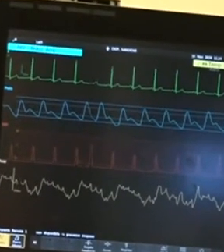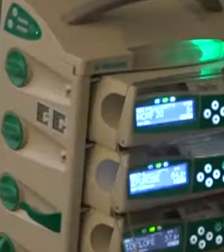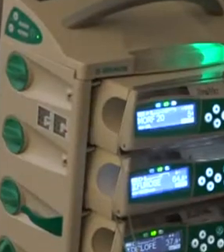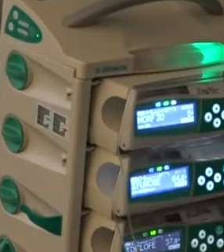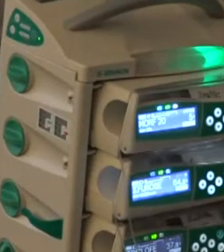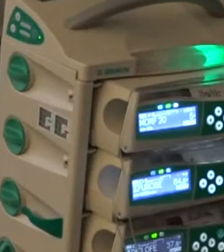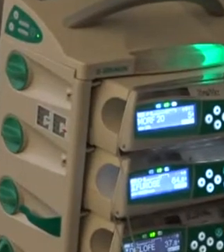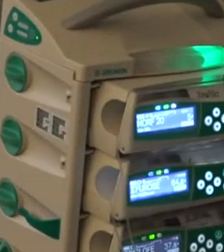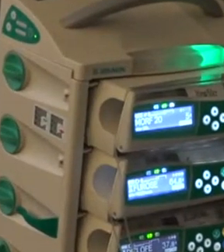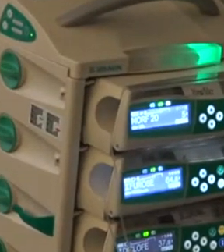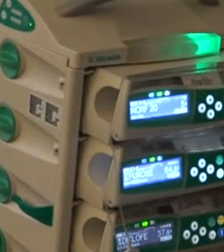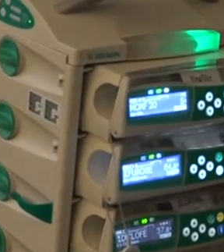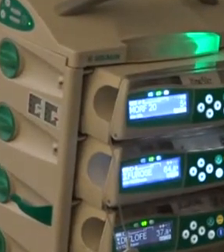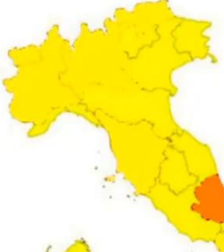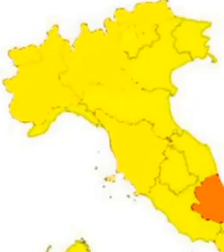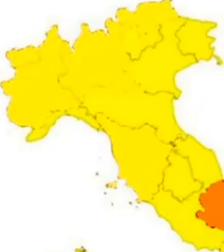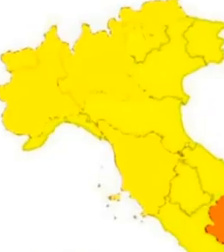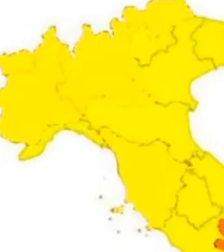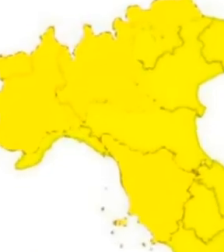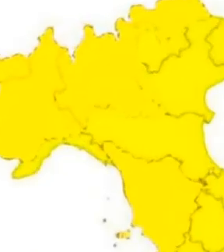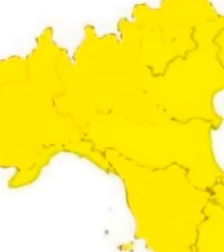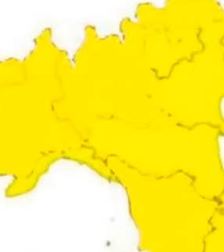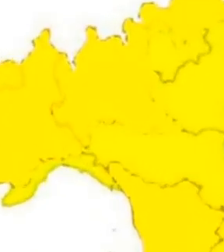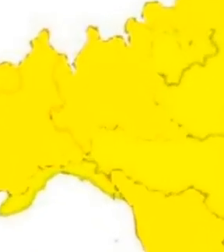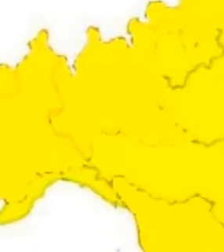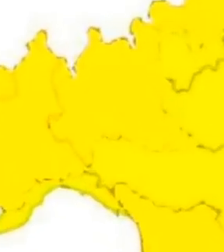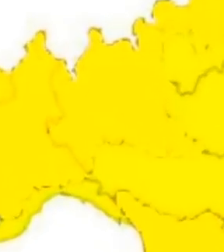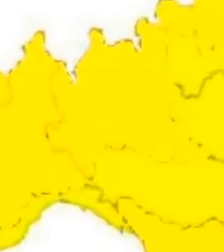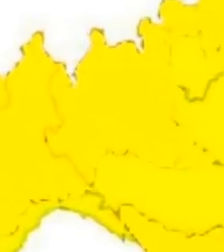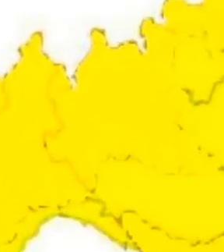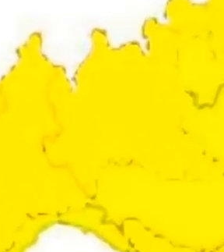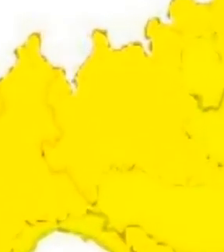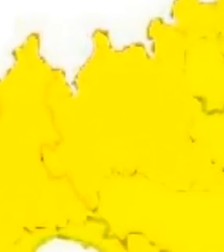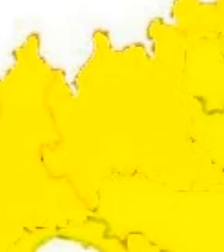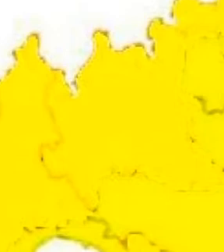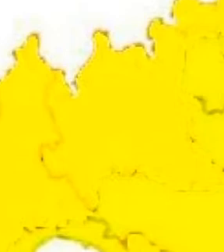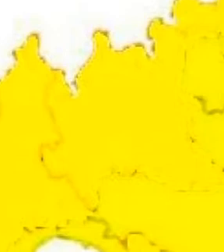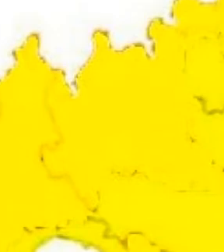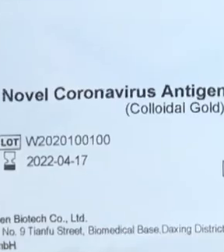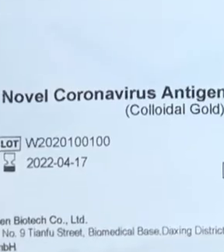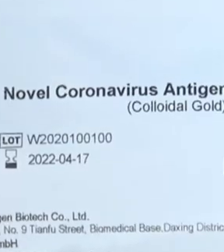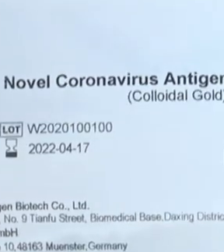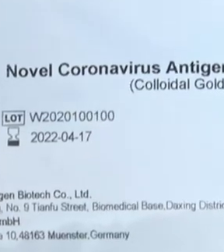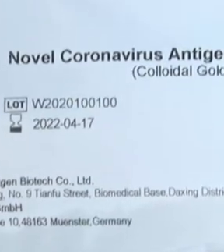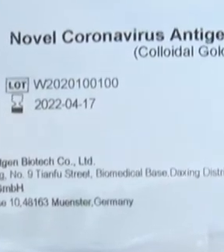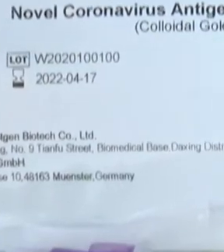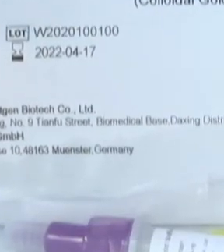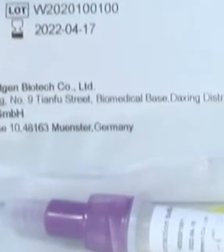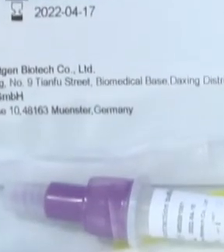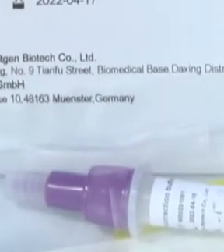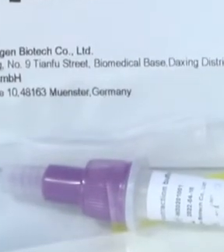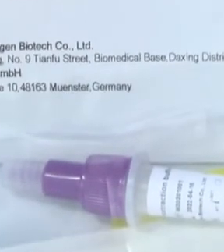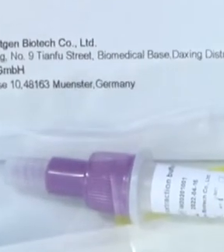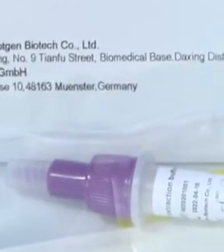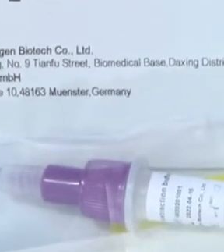con T non prevede al momento un passaggio di zona. Venerdì la nostra regione dovrebbe rimanere nella fascia gialla. Ed un'altra buona notizia